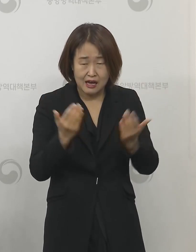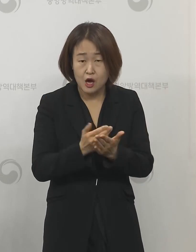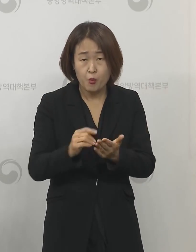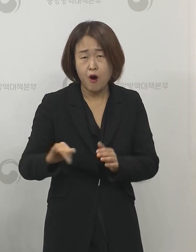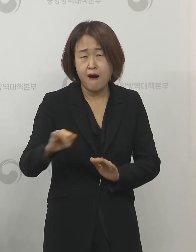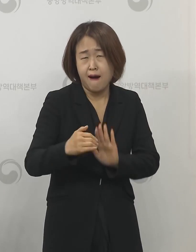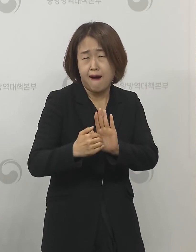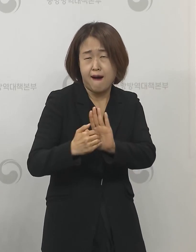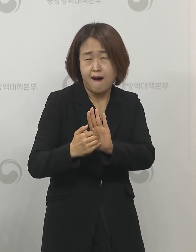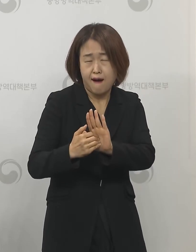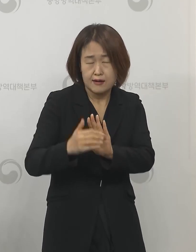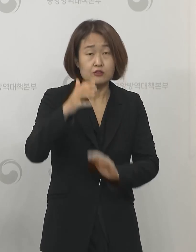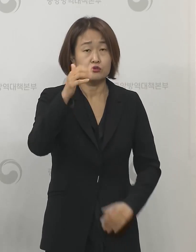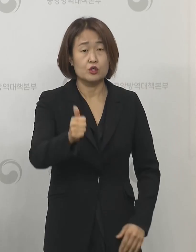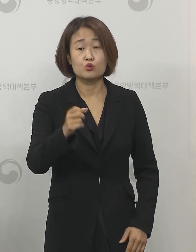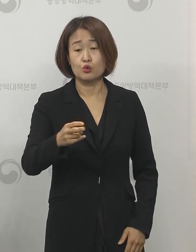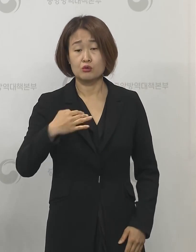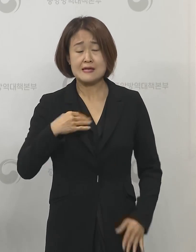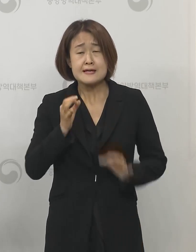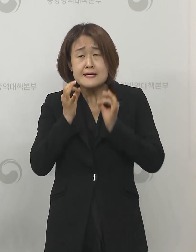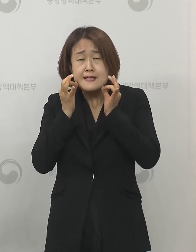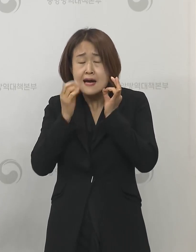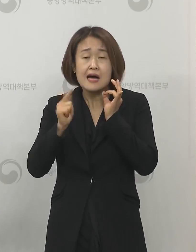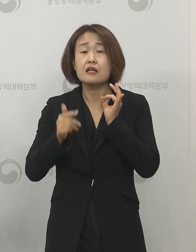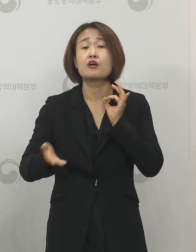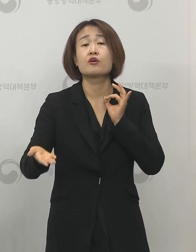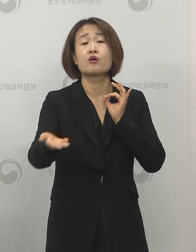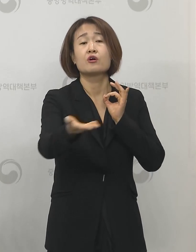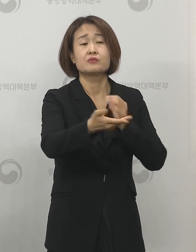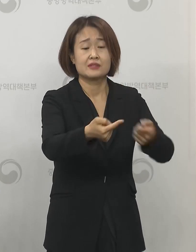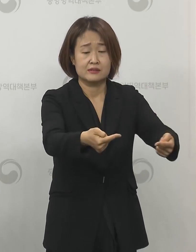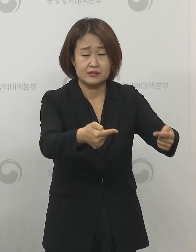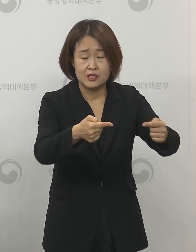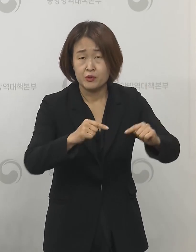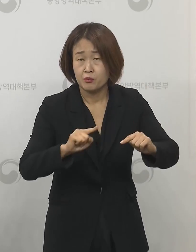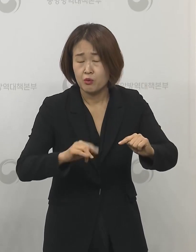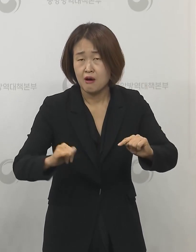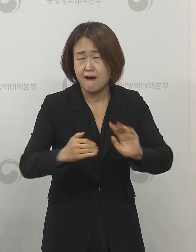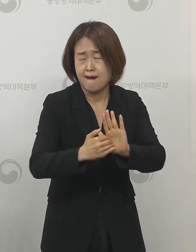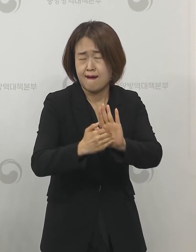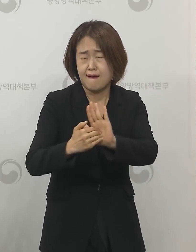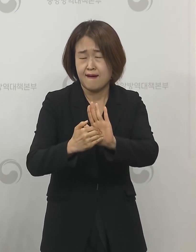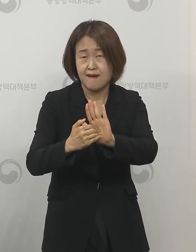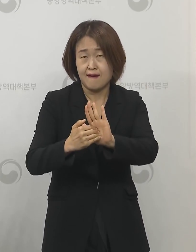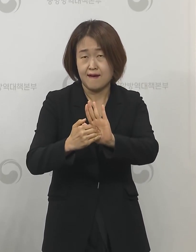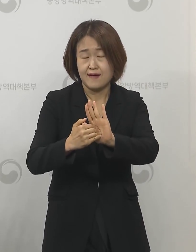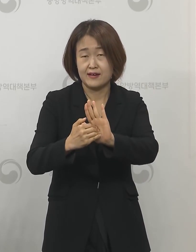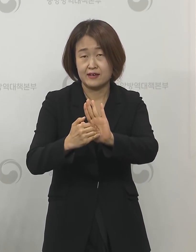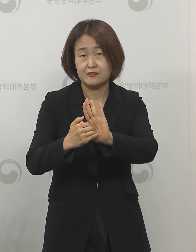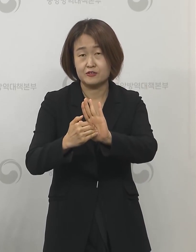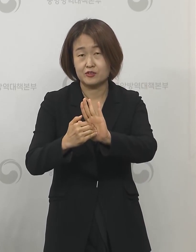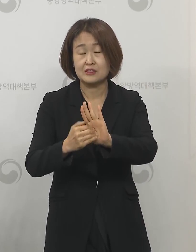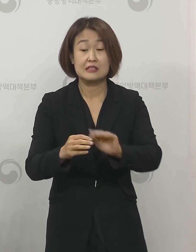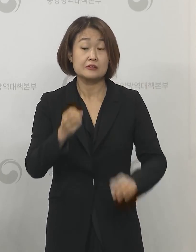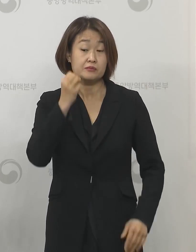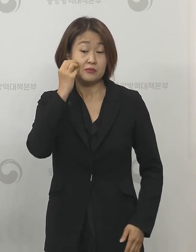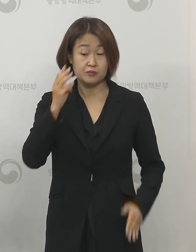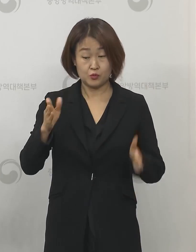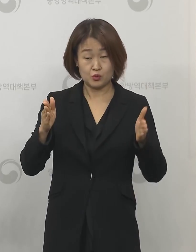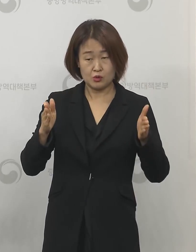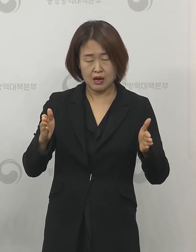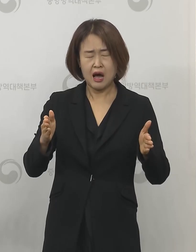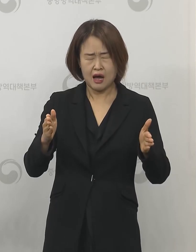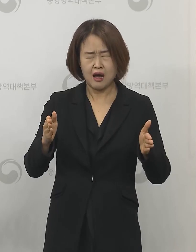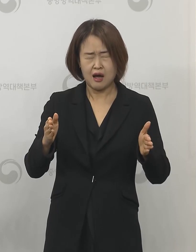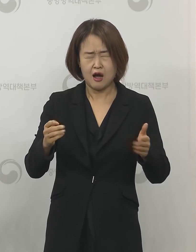방역당국의 노력보다는 국민들의 참여가 감염병 통제를 이끌어낸다는 것을 지난 세 달 동안